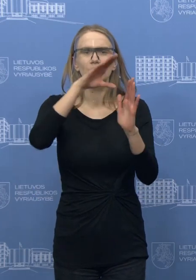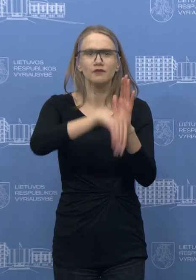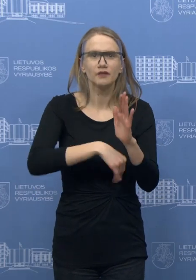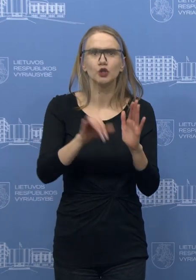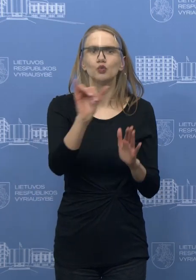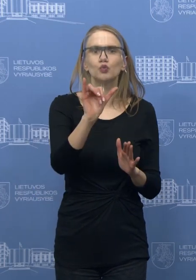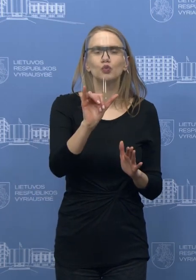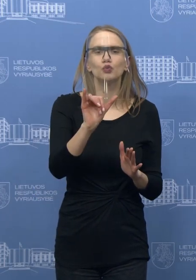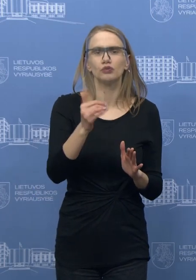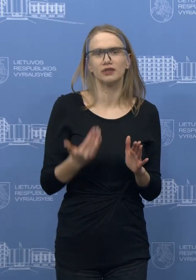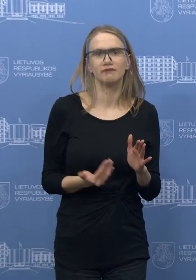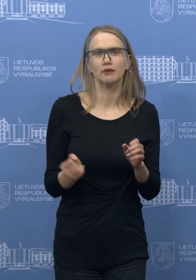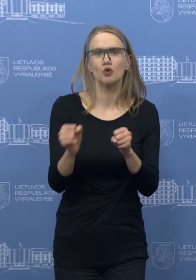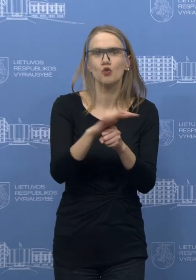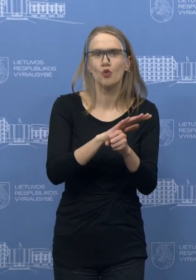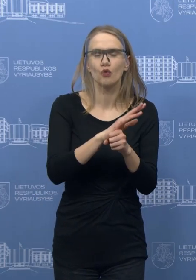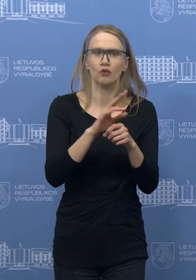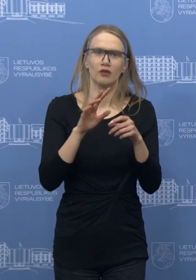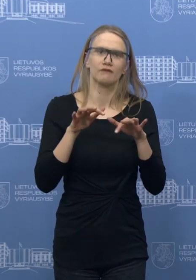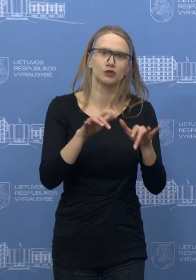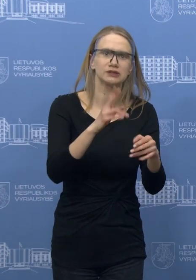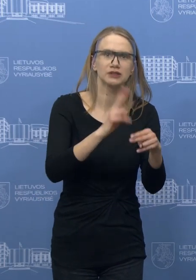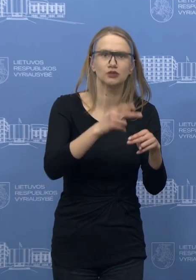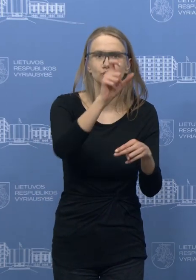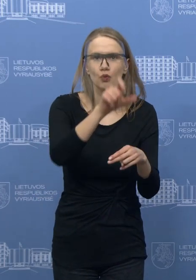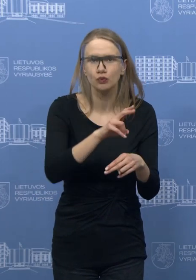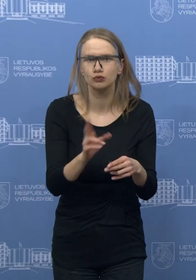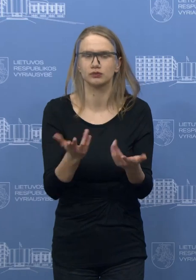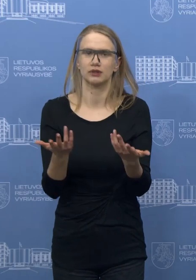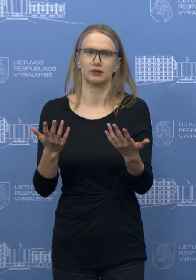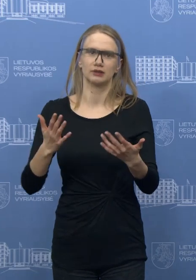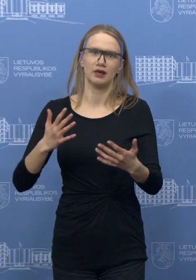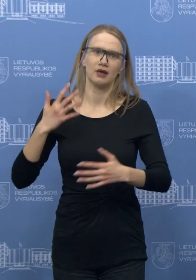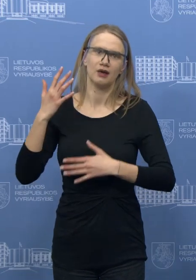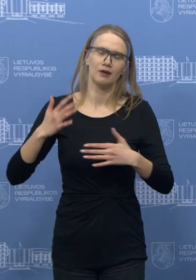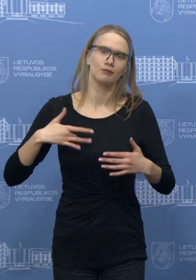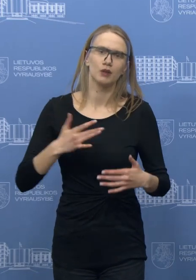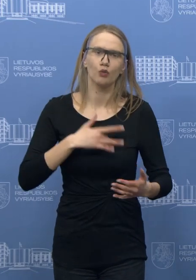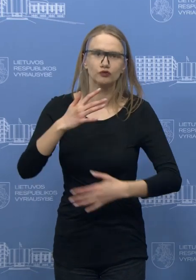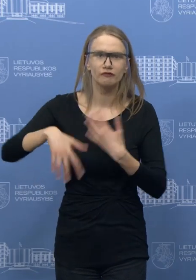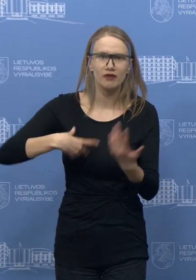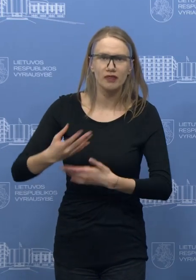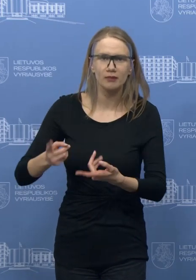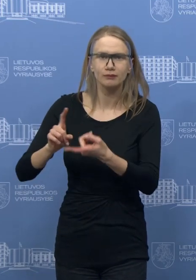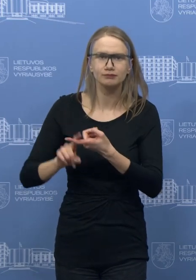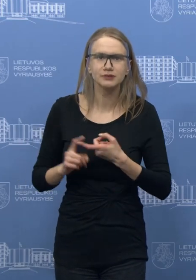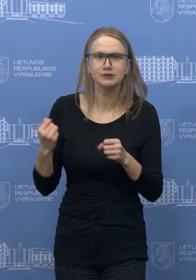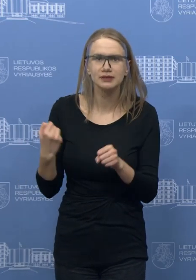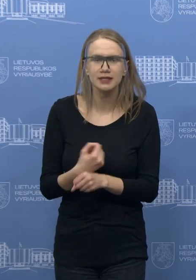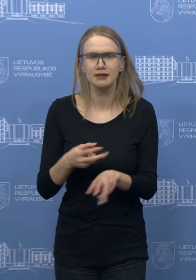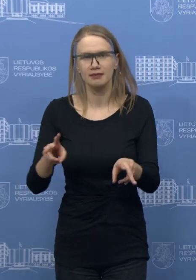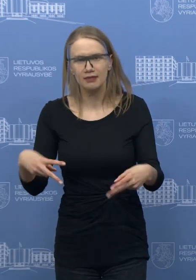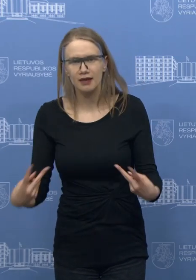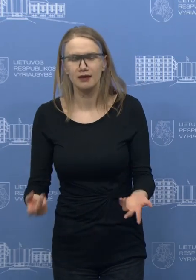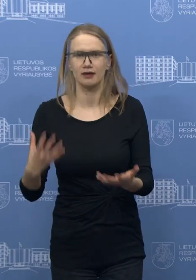serga, kur gydosi, kokia jų yra busena, ar jie yra lengvos sunkios formos ar pajungti prie kviepajimo aparatų, kokios amžiaus grupės yra, iš kur atvykę,